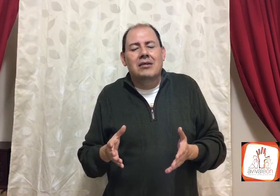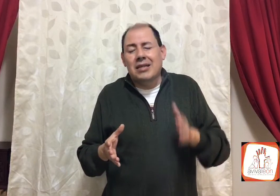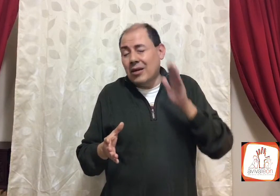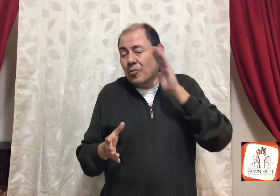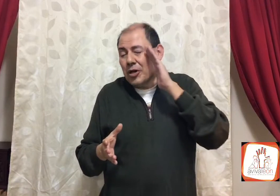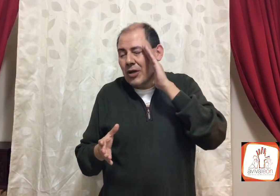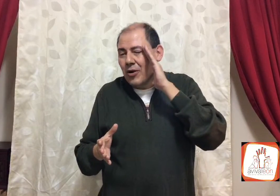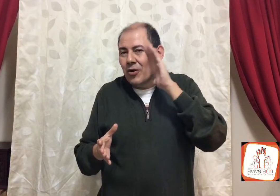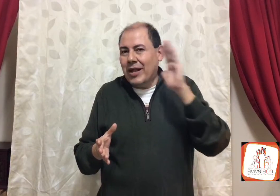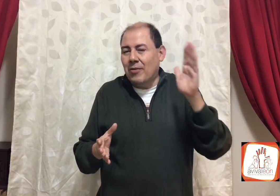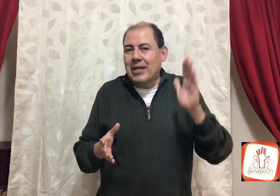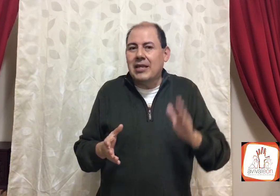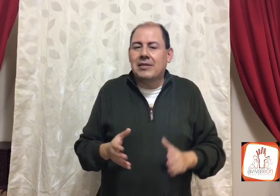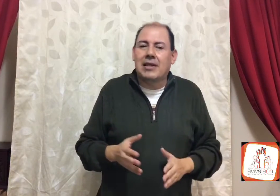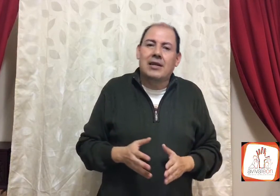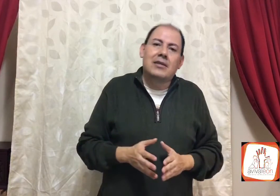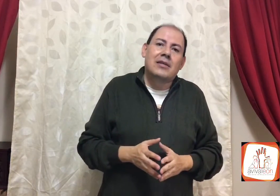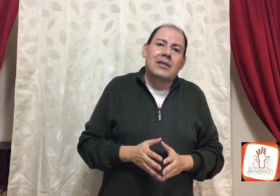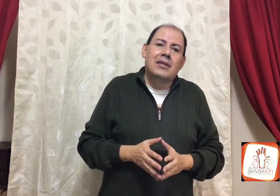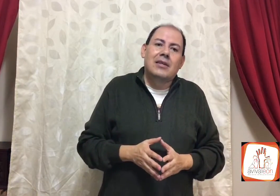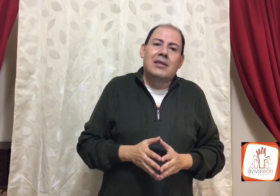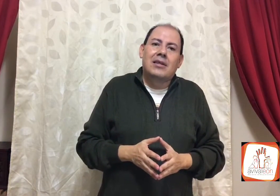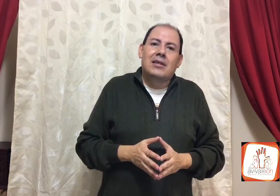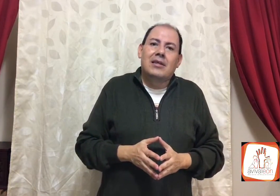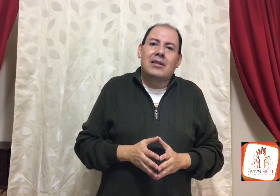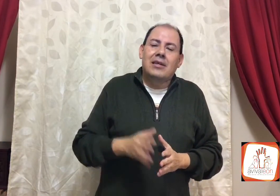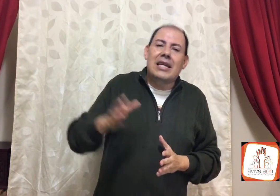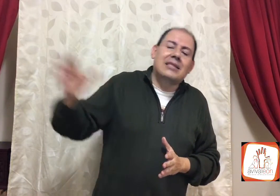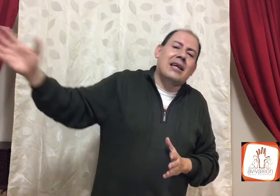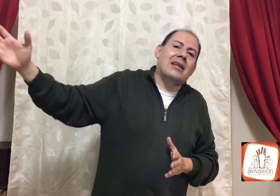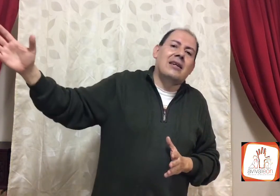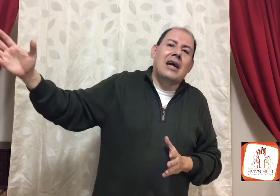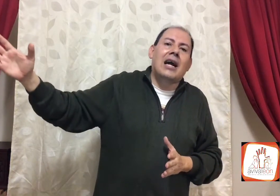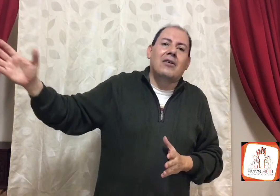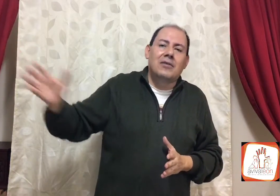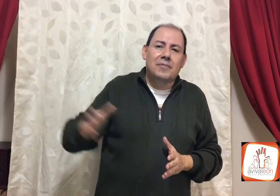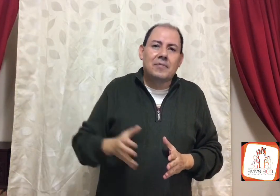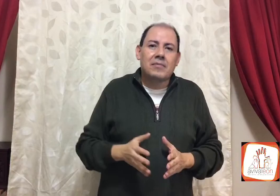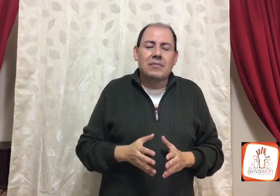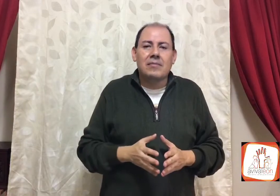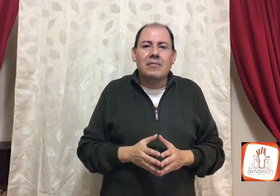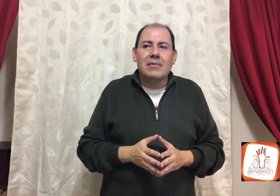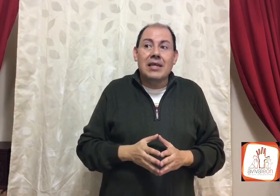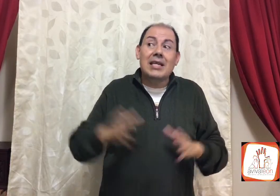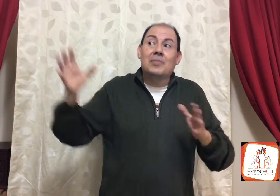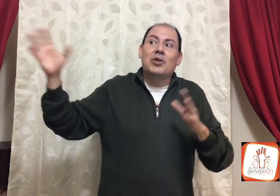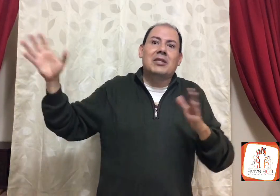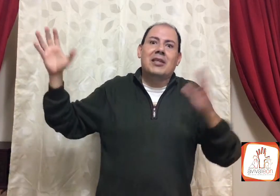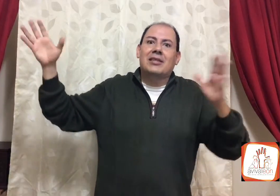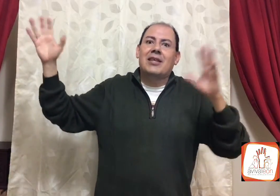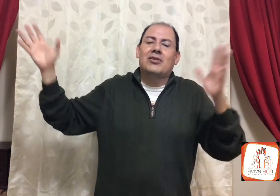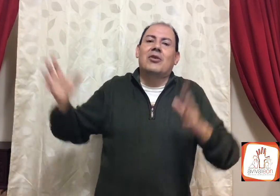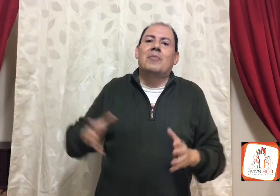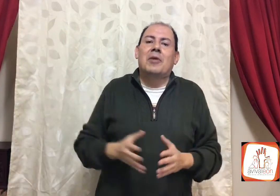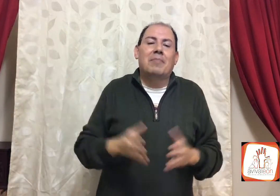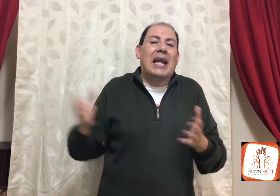cerrar un poquito el ojo de la obediencia, y hacer algo, y después decir, que Dios, ven, para